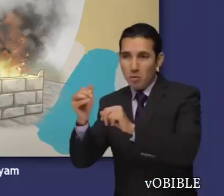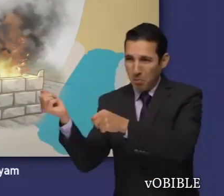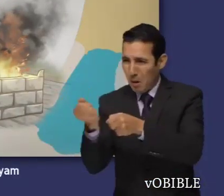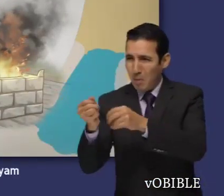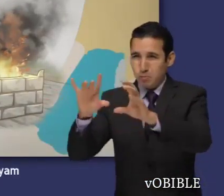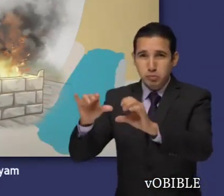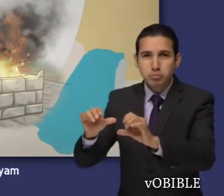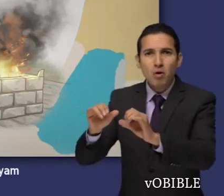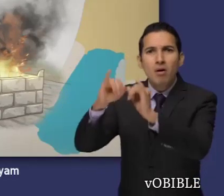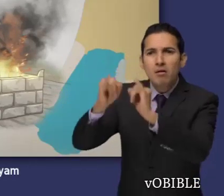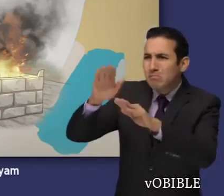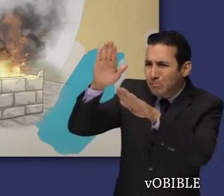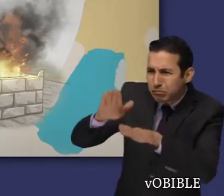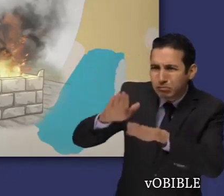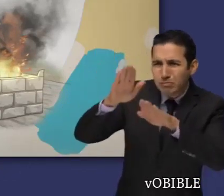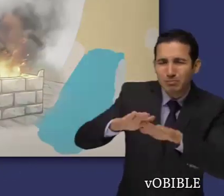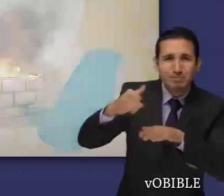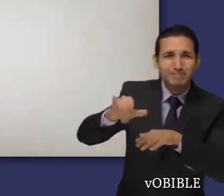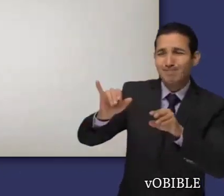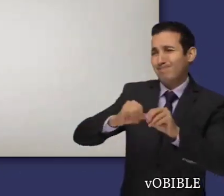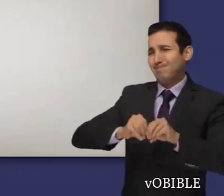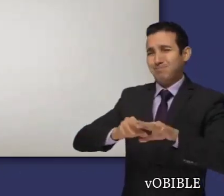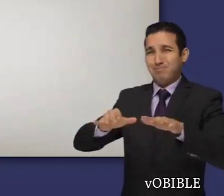adoración falsa eche raíces en el reino del sur.